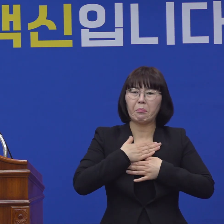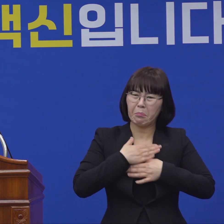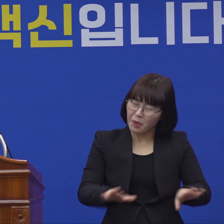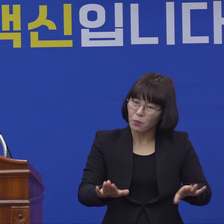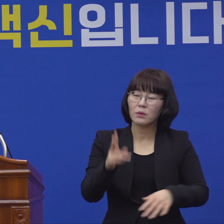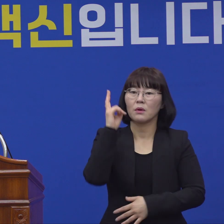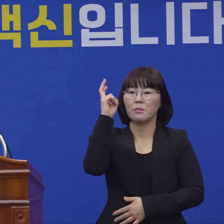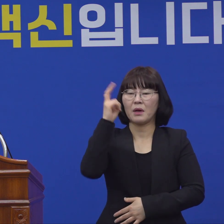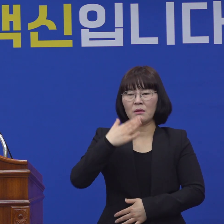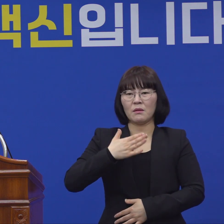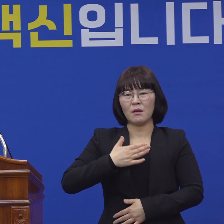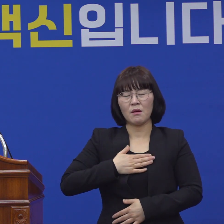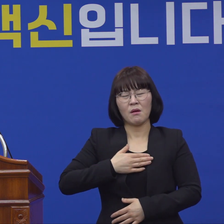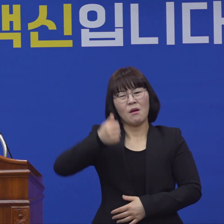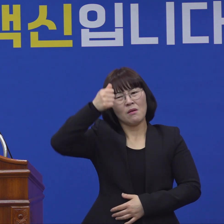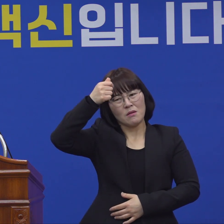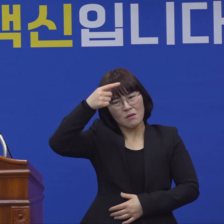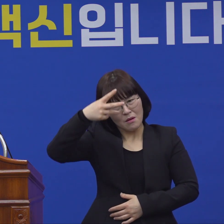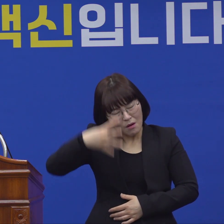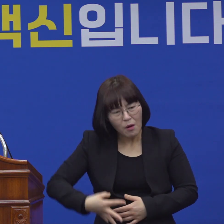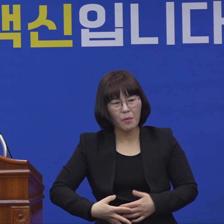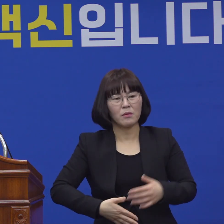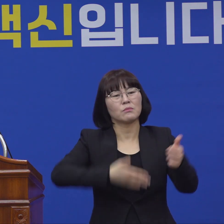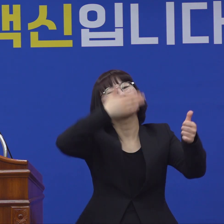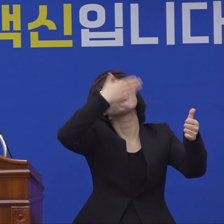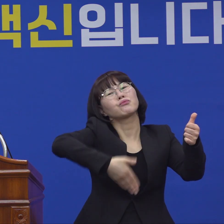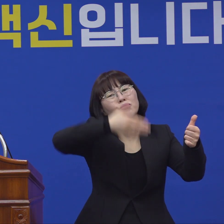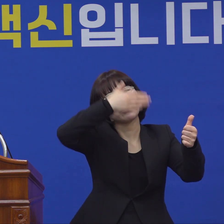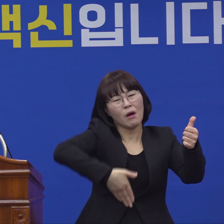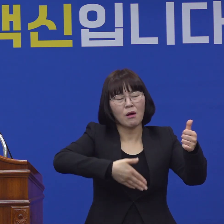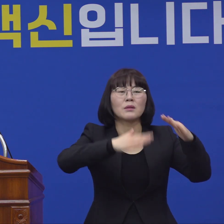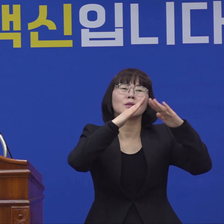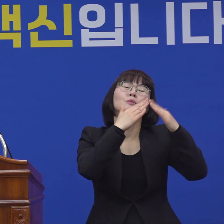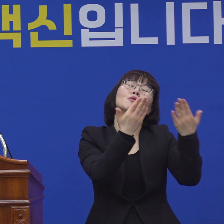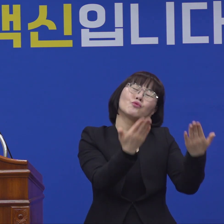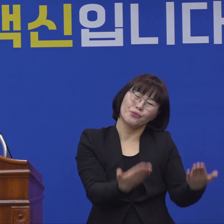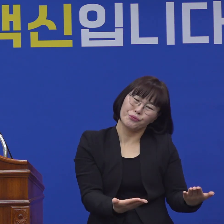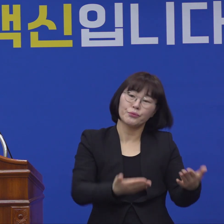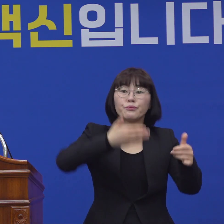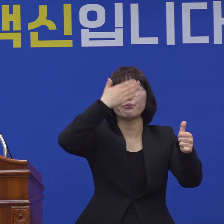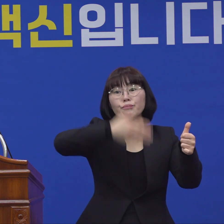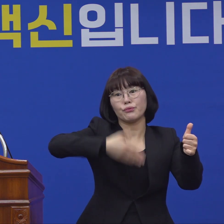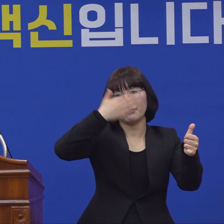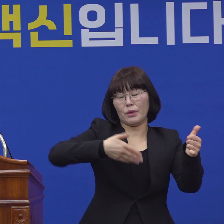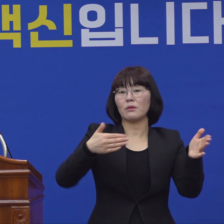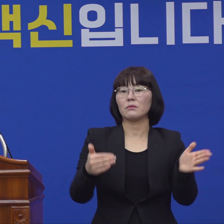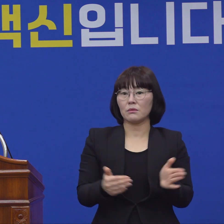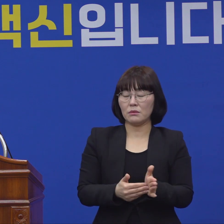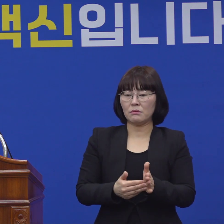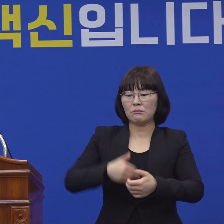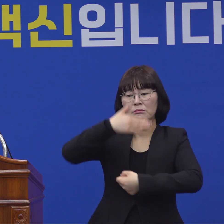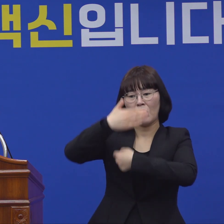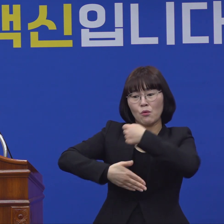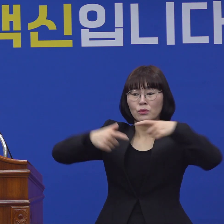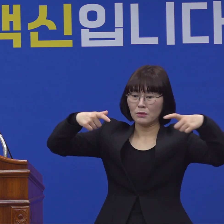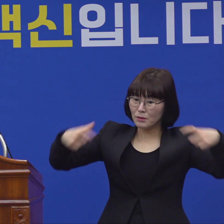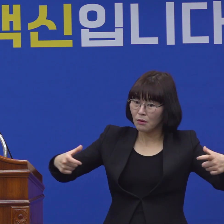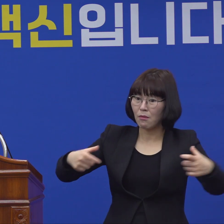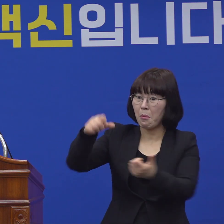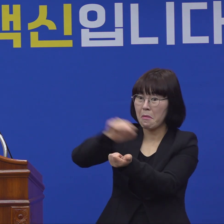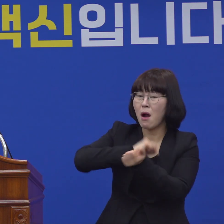시장님께 대구로 가셔서 휴식을 취하라는 건의를 드렸습니다만 이 대구시의 방역